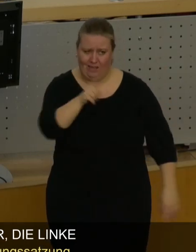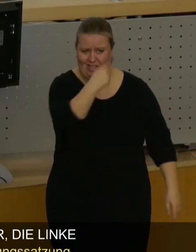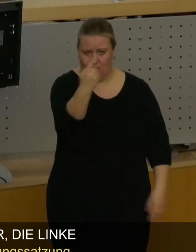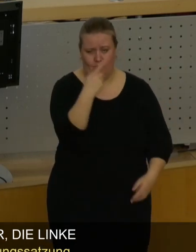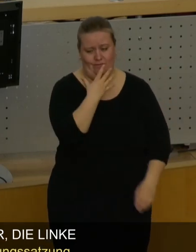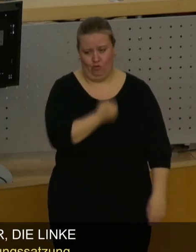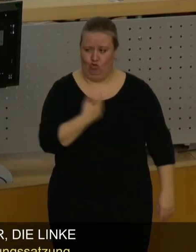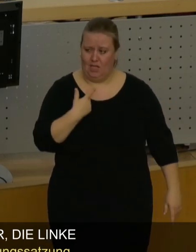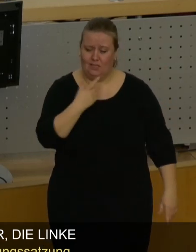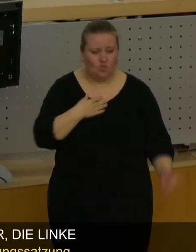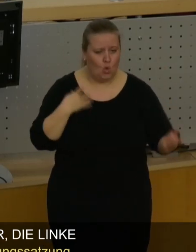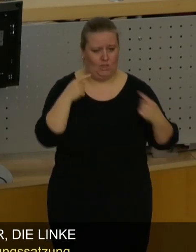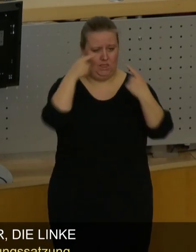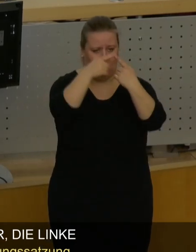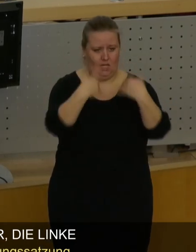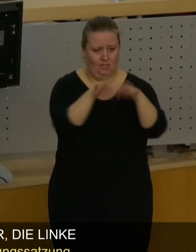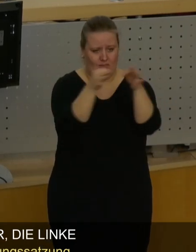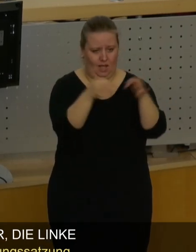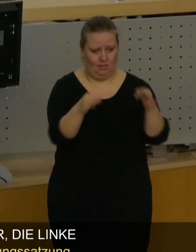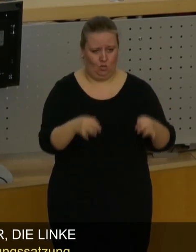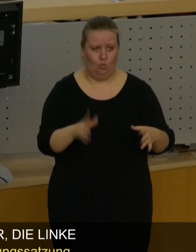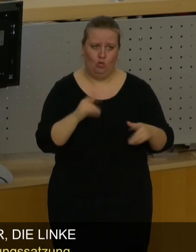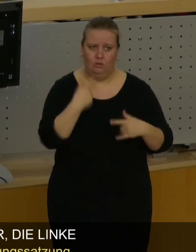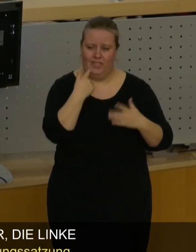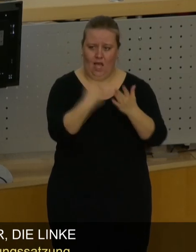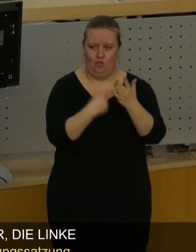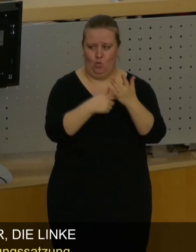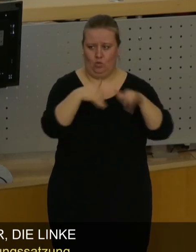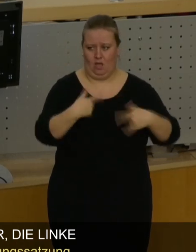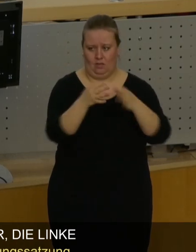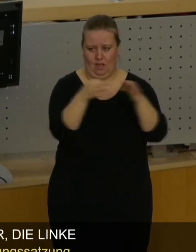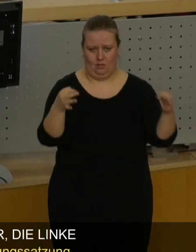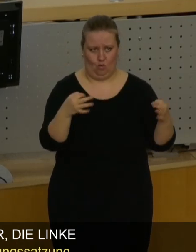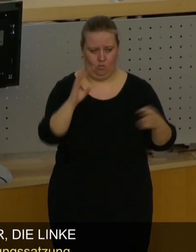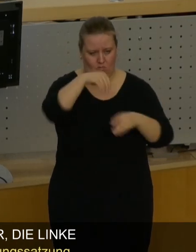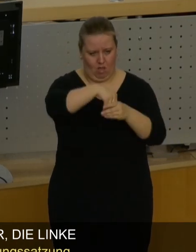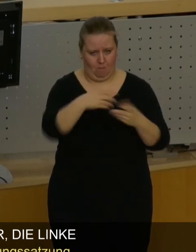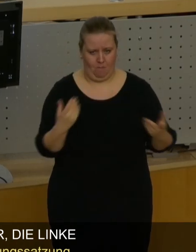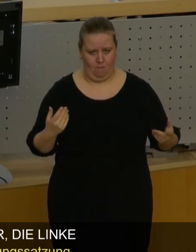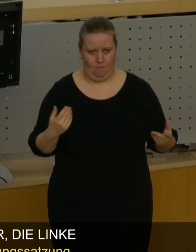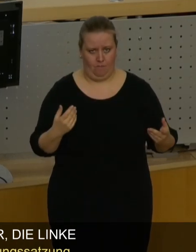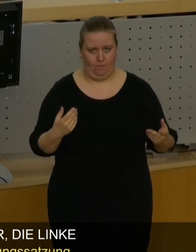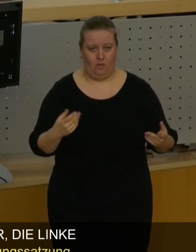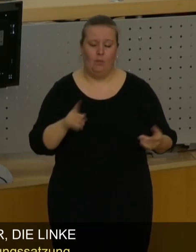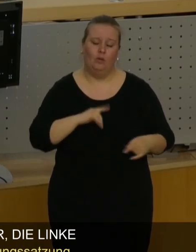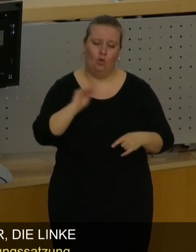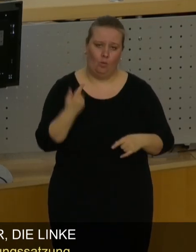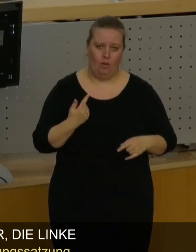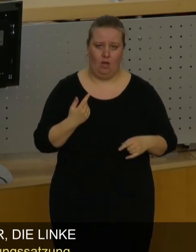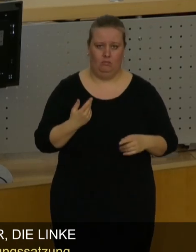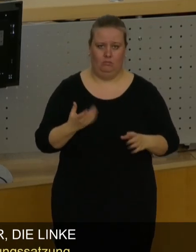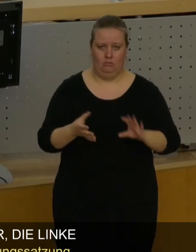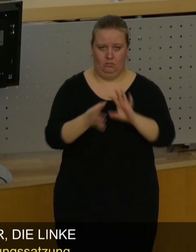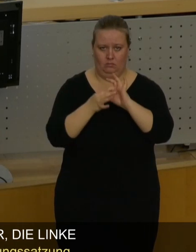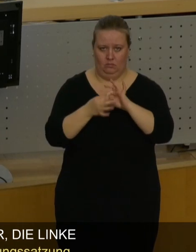Das ist genau der Kern der Sache, dafür einen Anspruch in dieser Satzung zu verankern. Aber ich möchte noch etwas zur